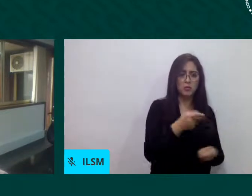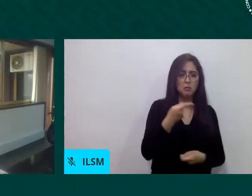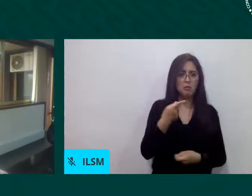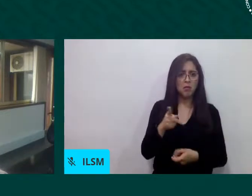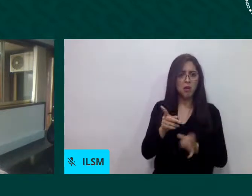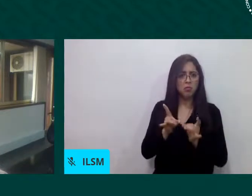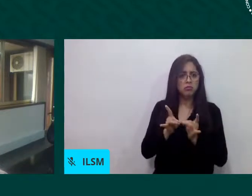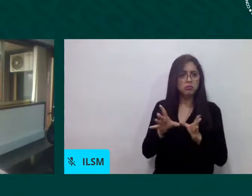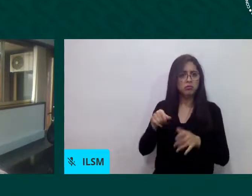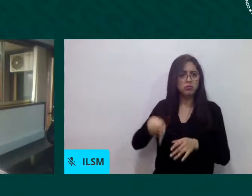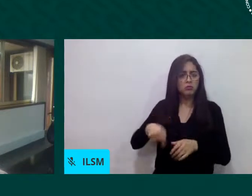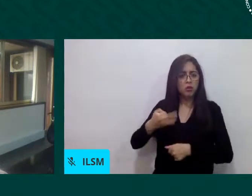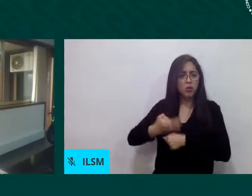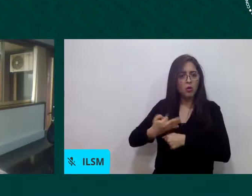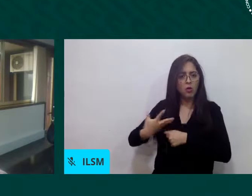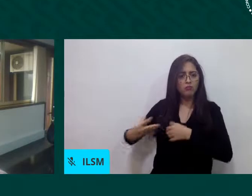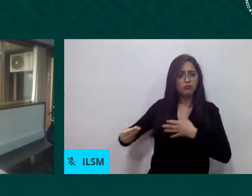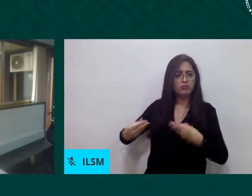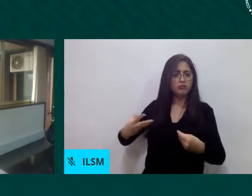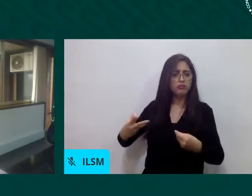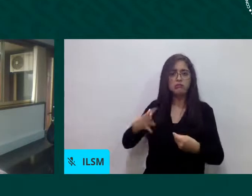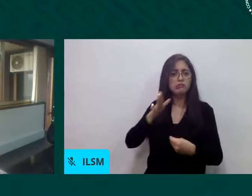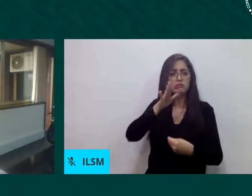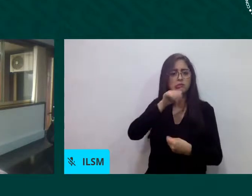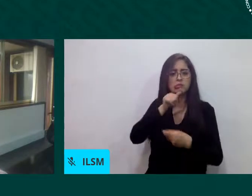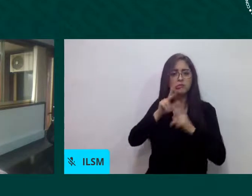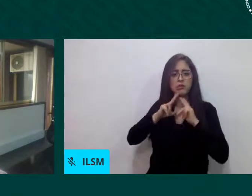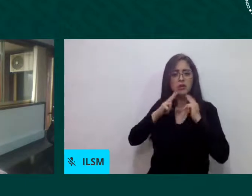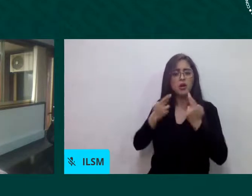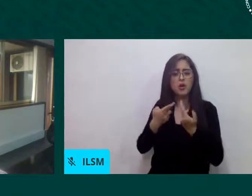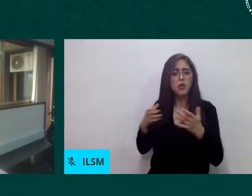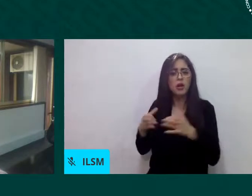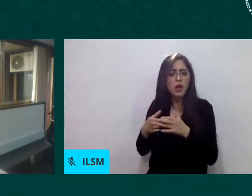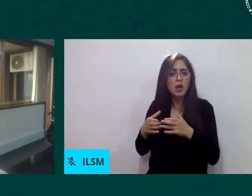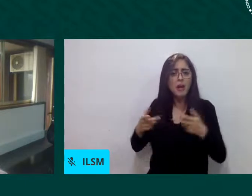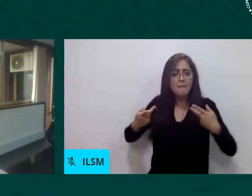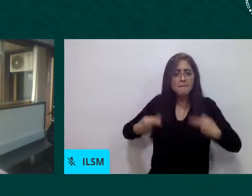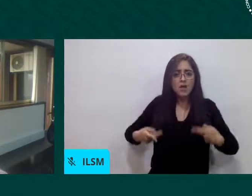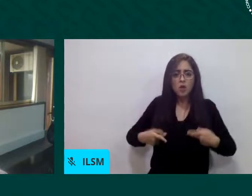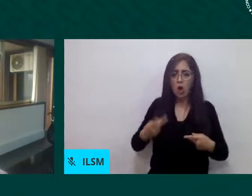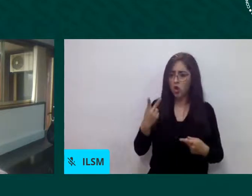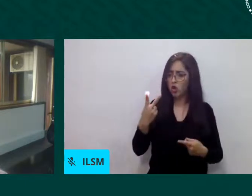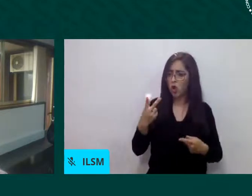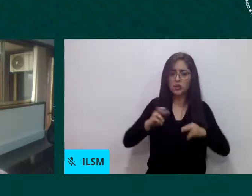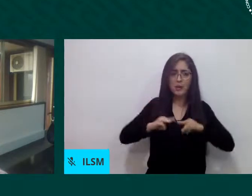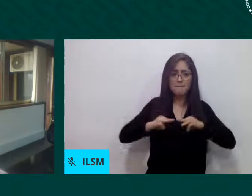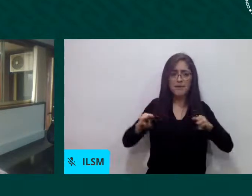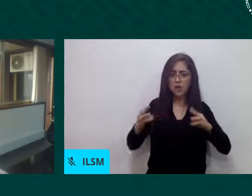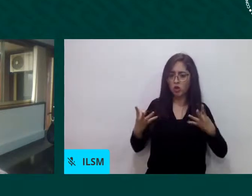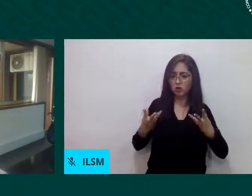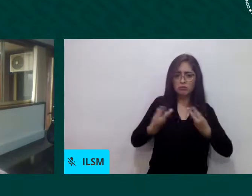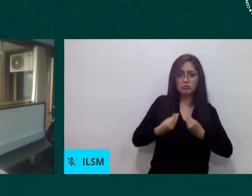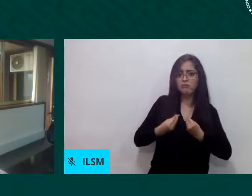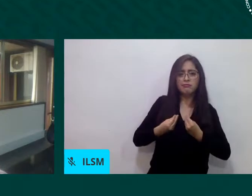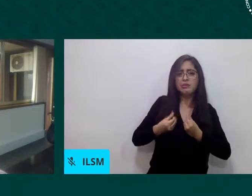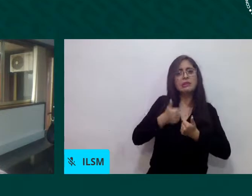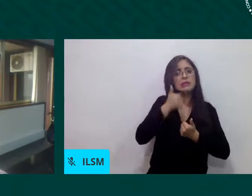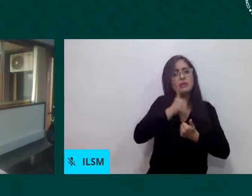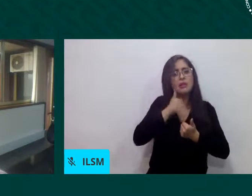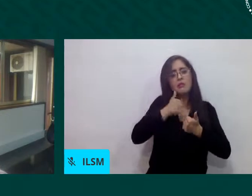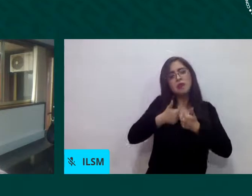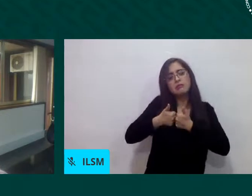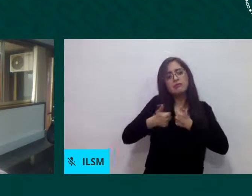dos metros de distancia, no puede haber contacto físico entre las personas, las